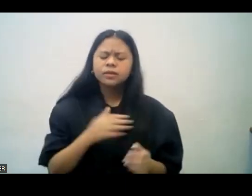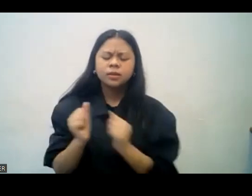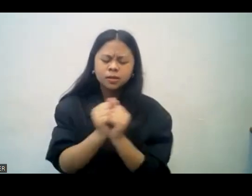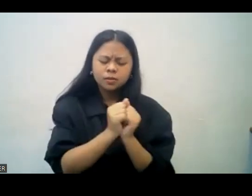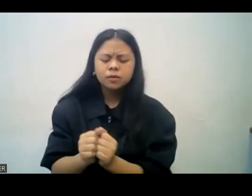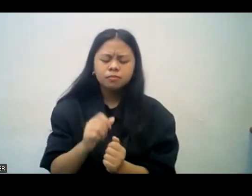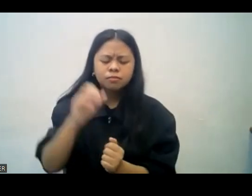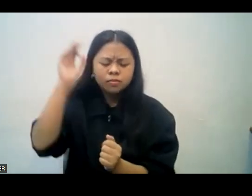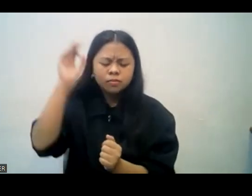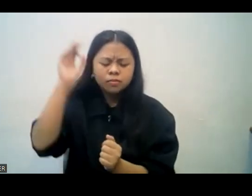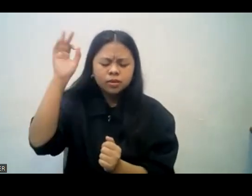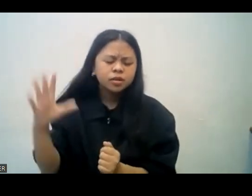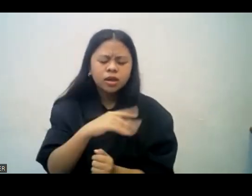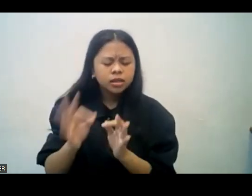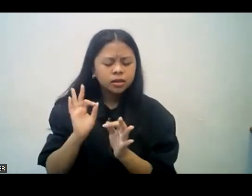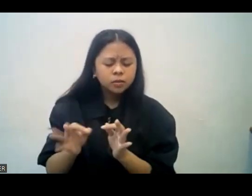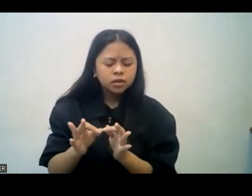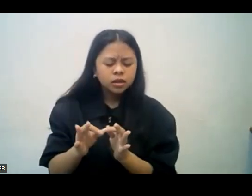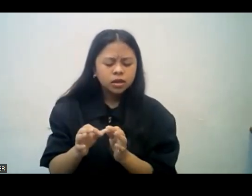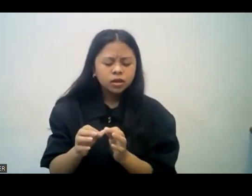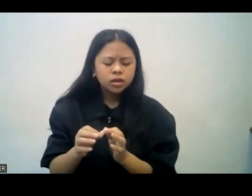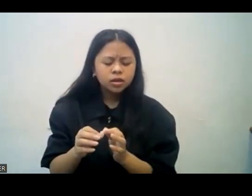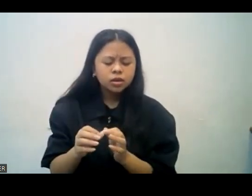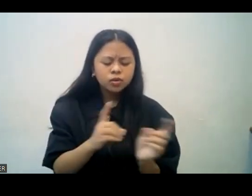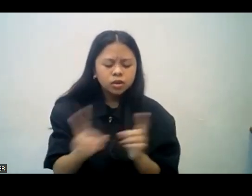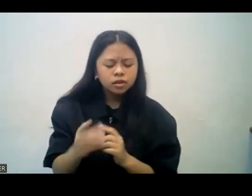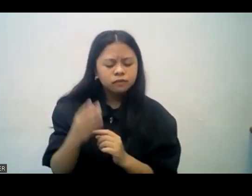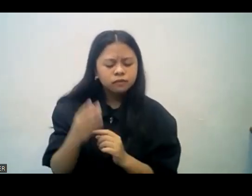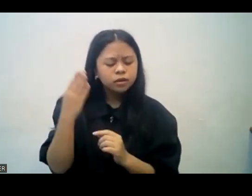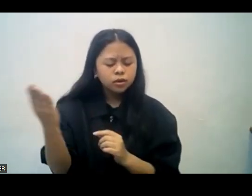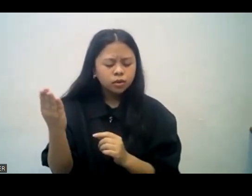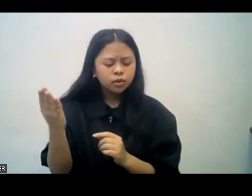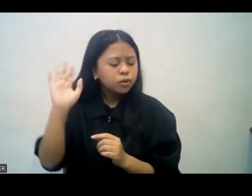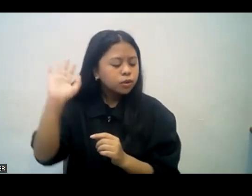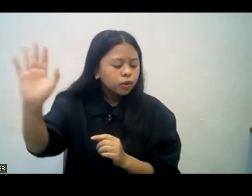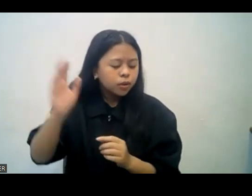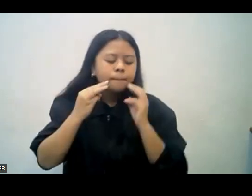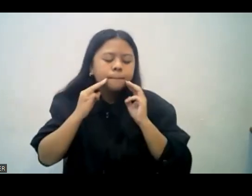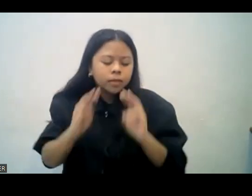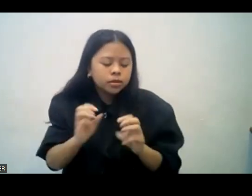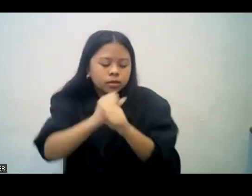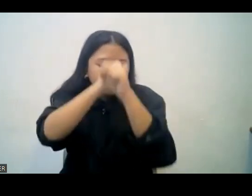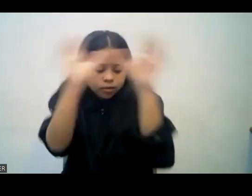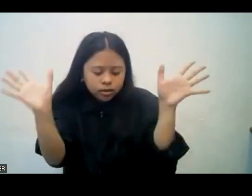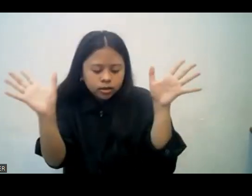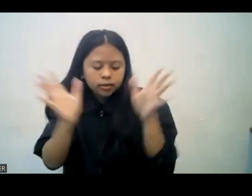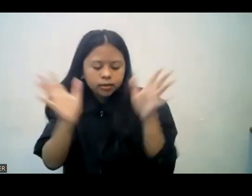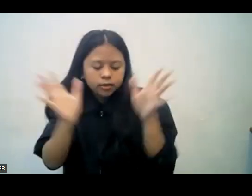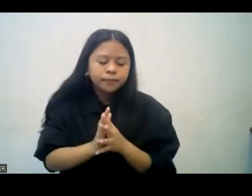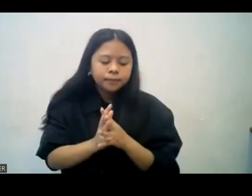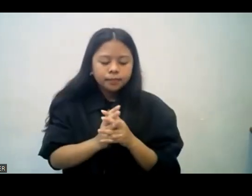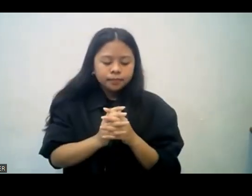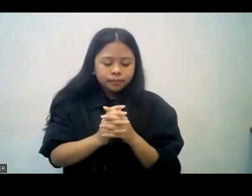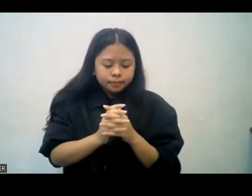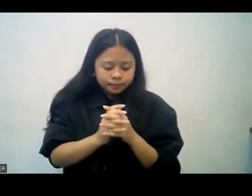interpreter to deliver your message clearly. Samahan mo po ang tagapagsalita at tagapagsalin upang may hayag ang iyong salita